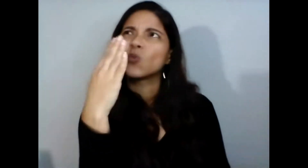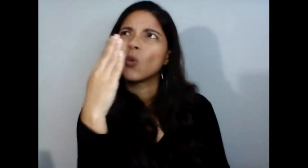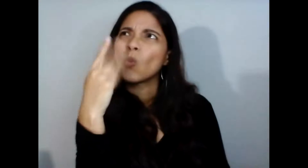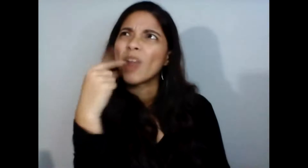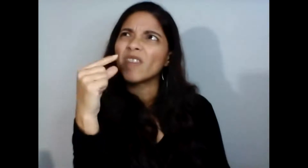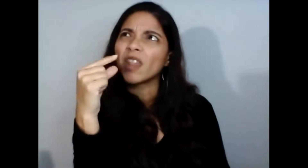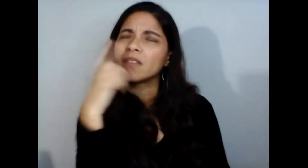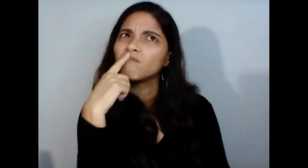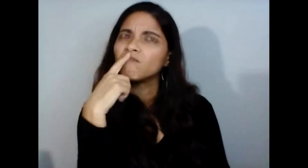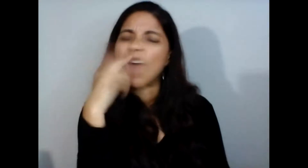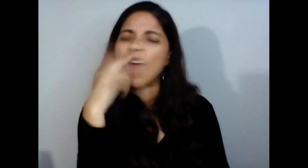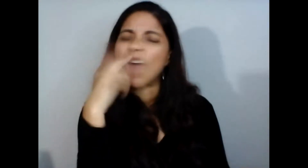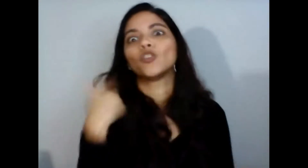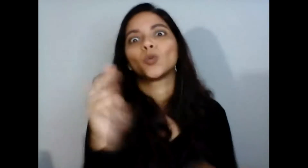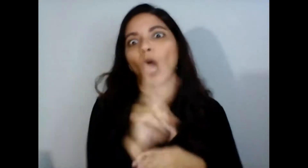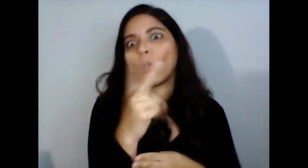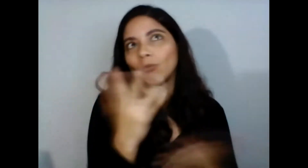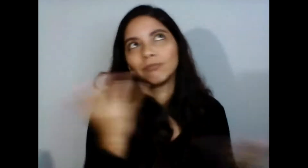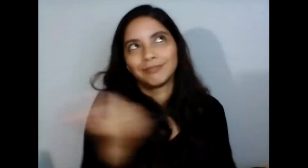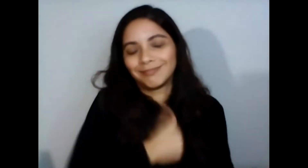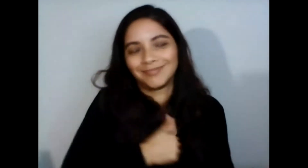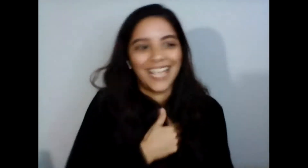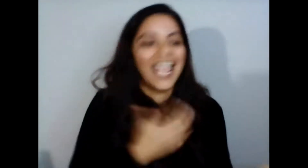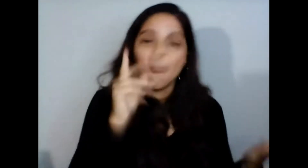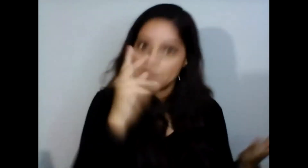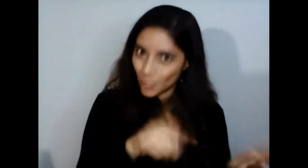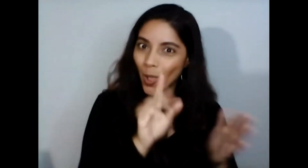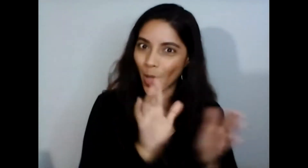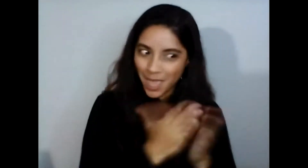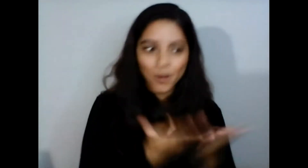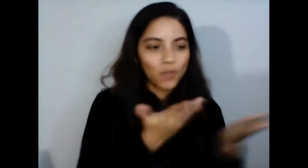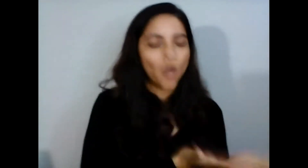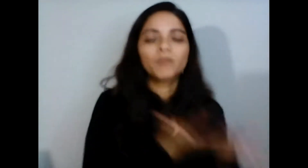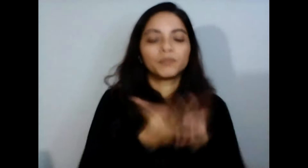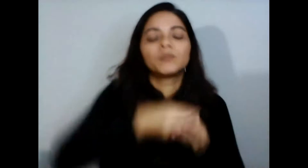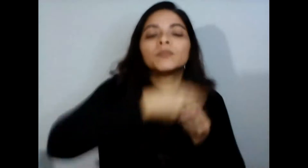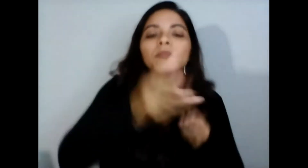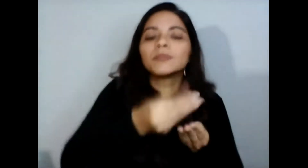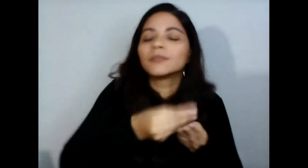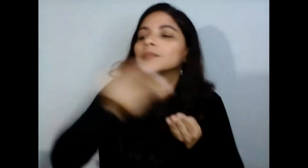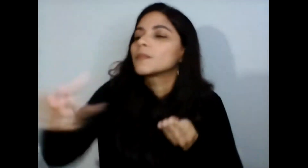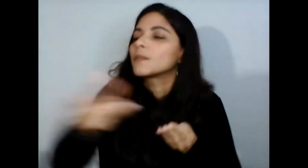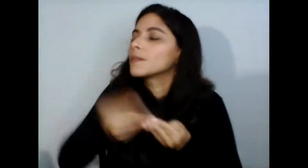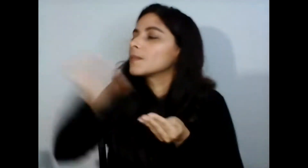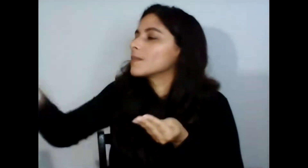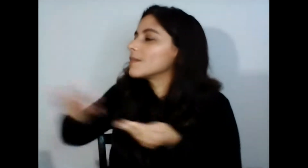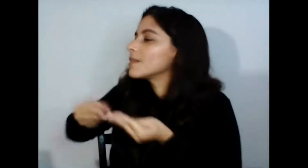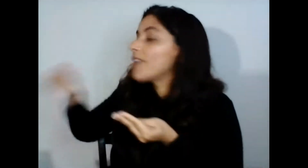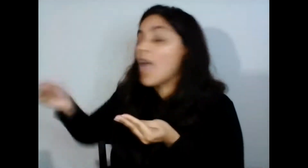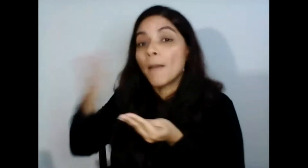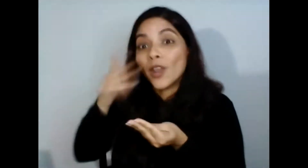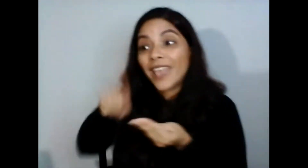le he utilizado los dos y los llevé a casa por casa ¿por qué? porque nuestros adultos mayores